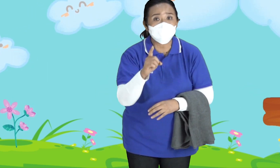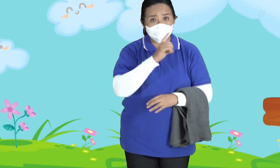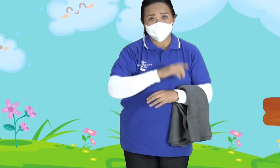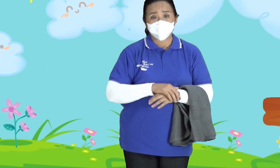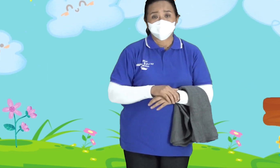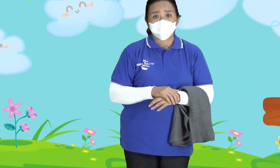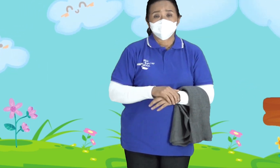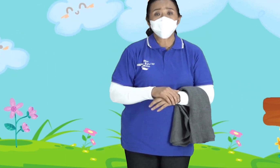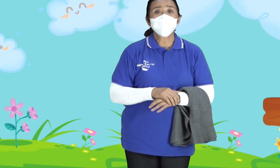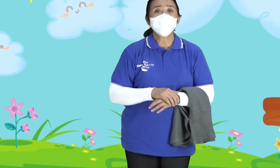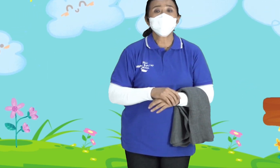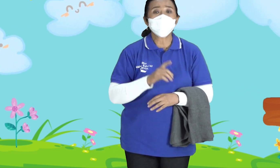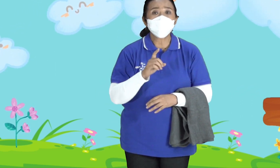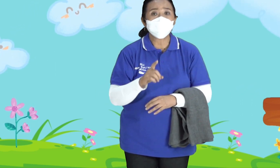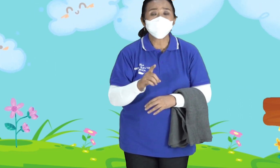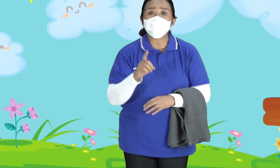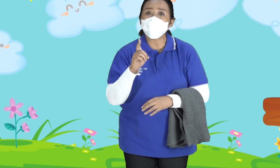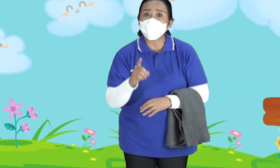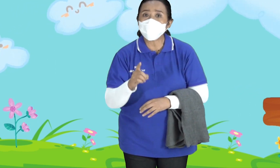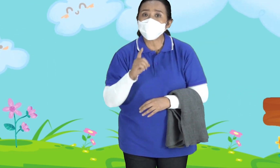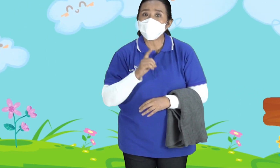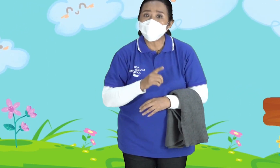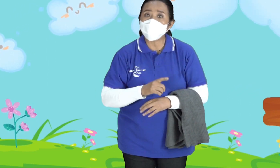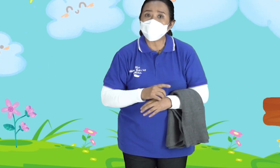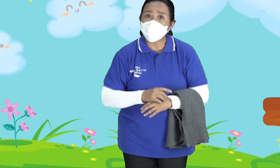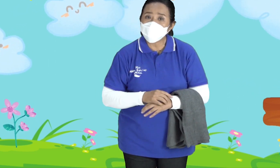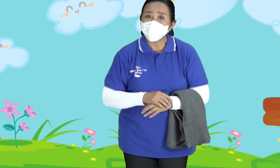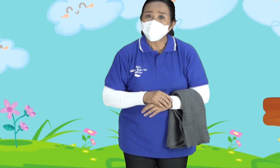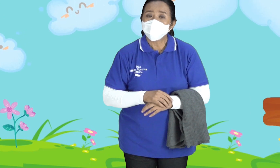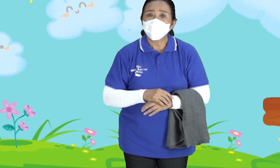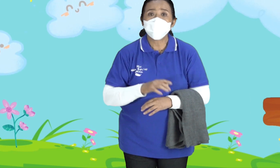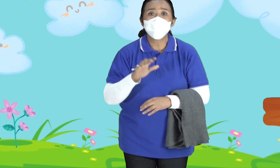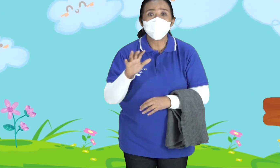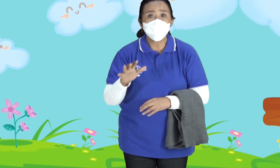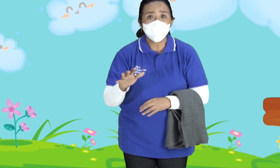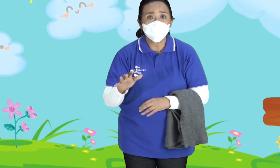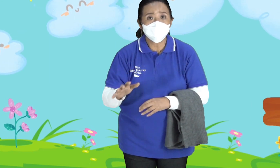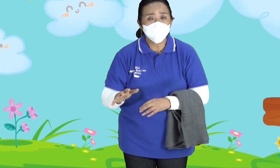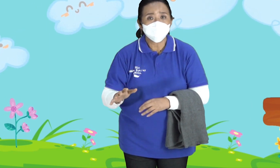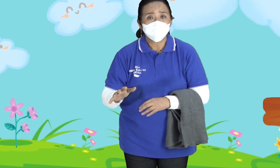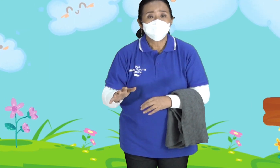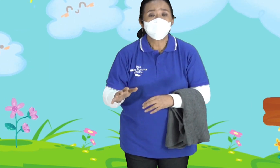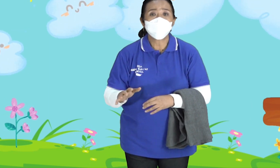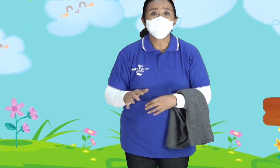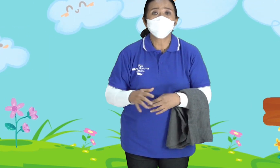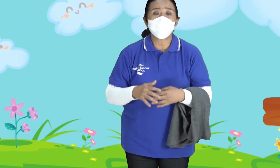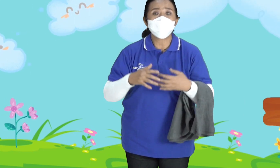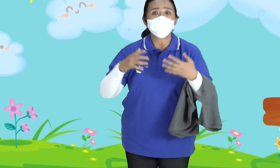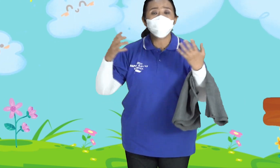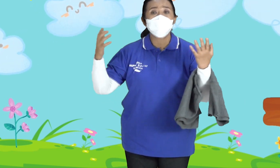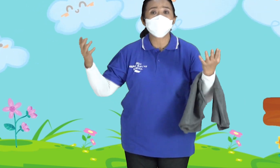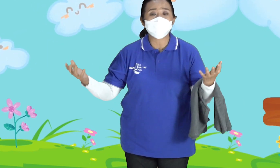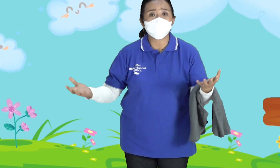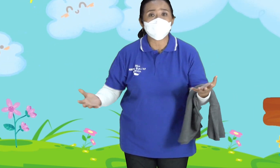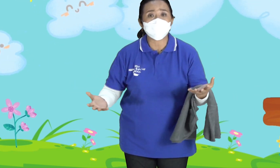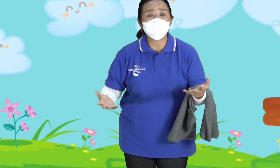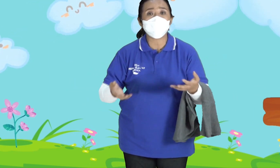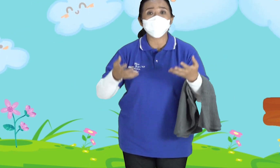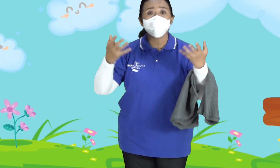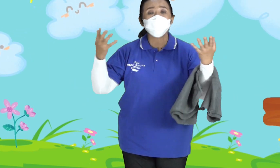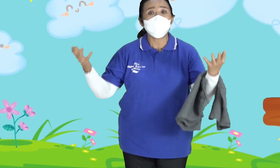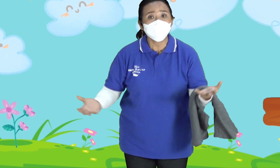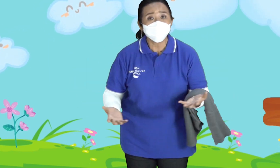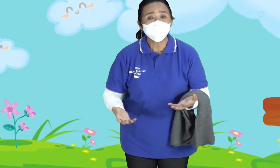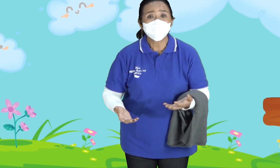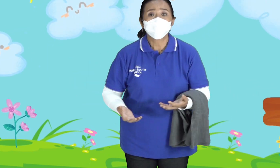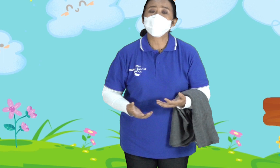dia layak Untuk menggantikan Pelayanan Nabi Elia Di bumi ini Dan Melayani Bangsa Israel